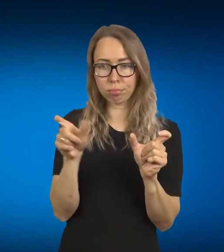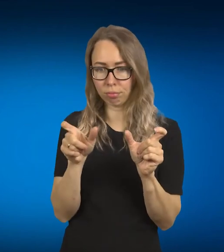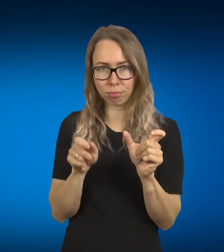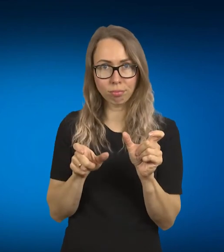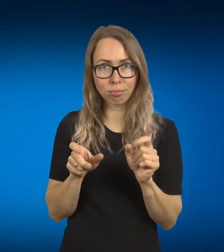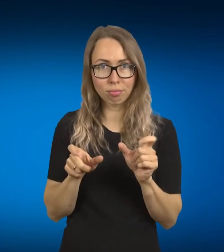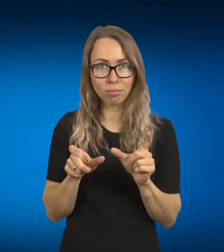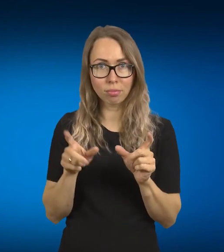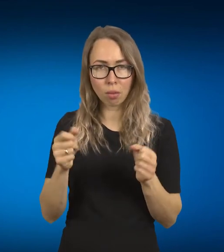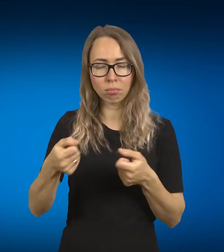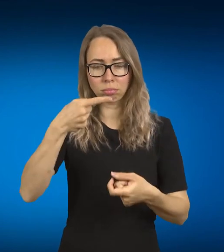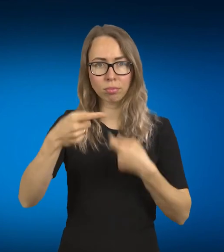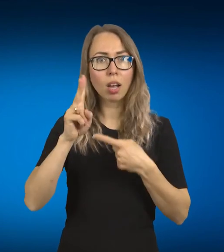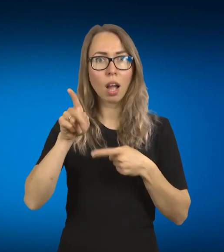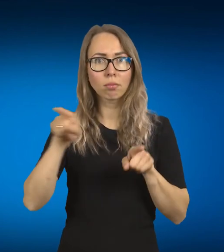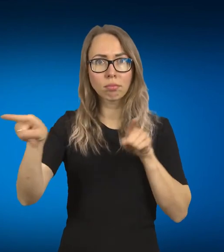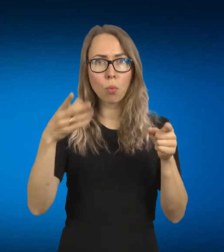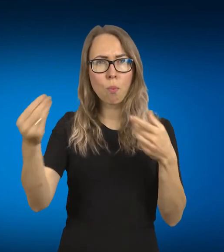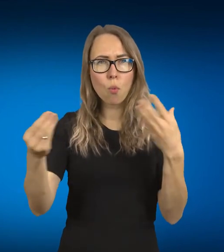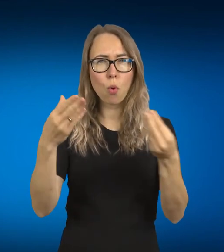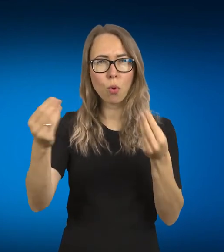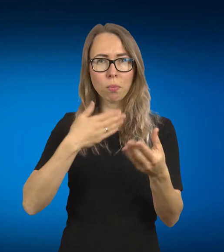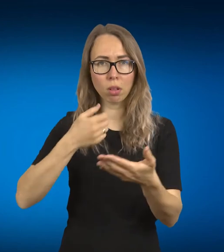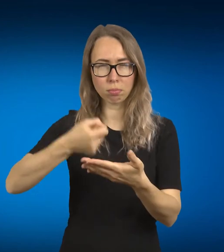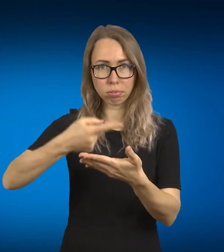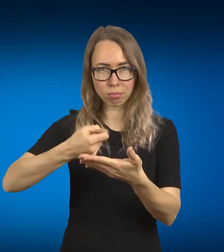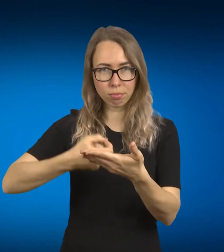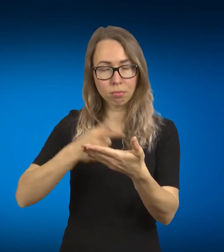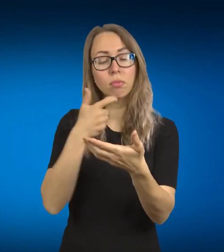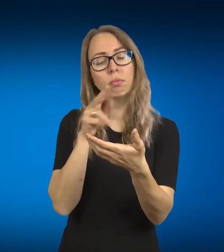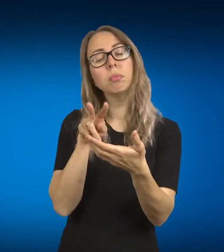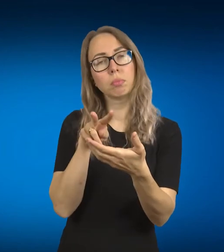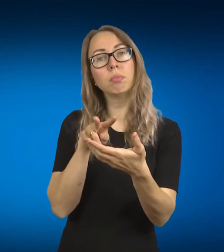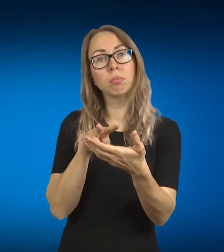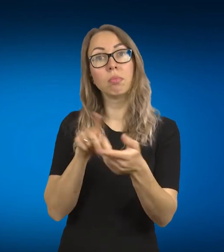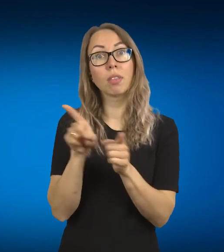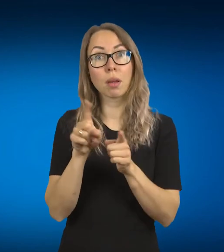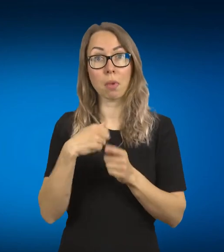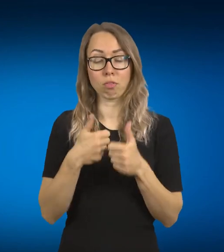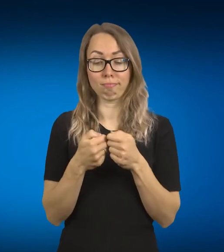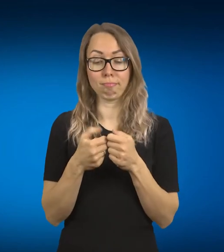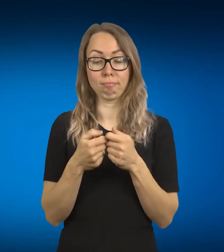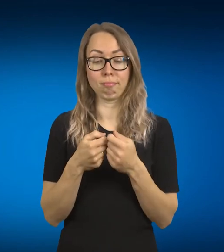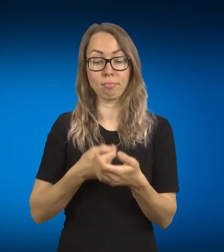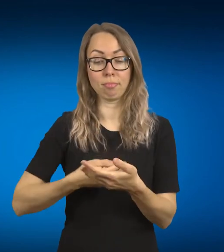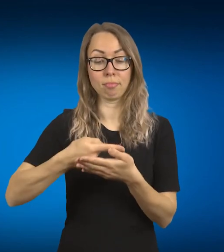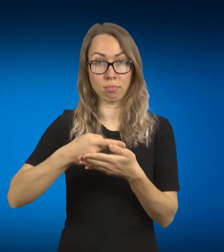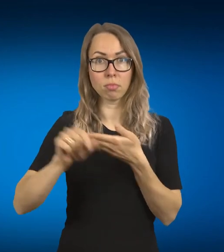galiu parašyti ir mum jau tas telefonas iš karto automatiškai transliuoja kaip gyvai